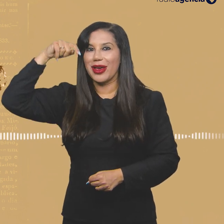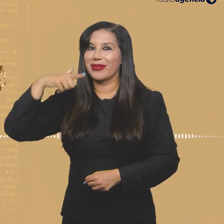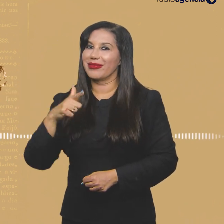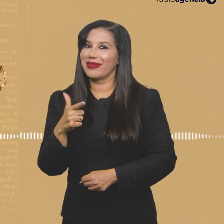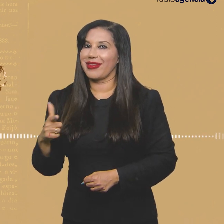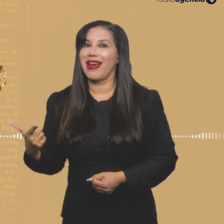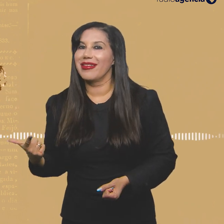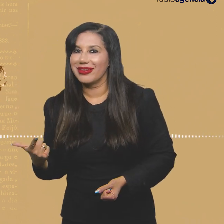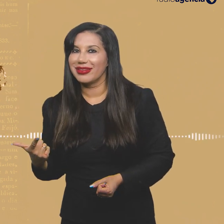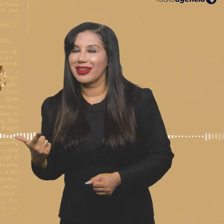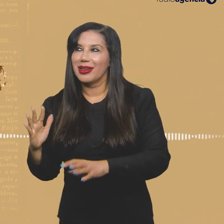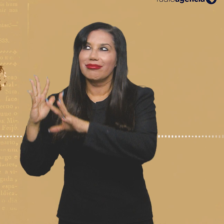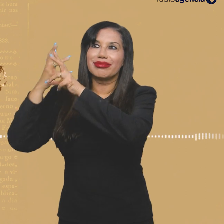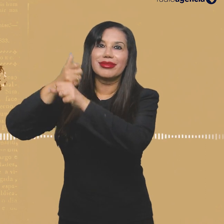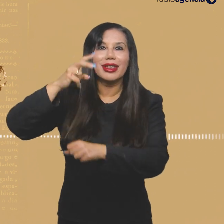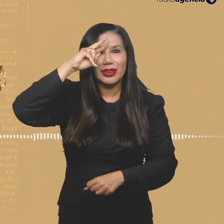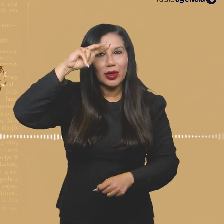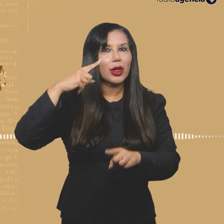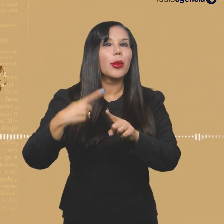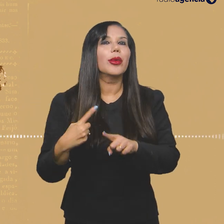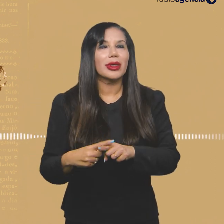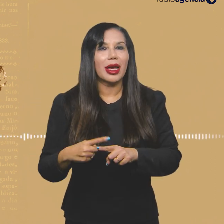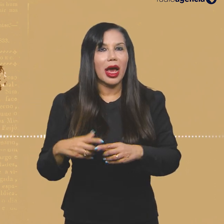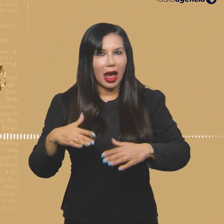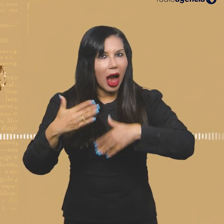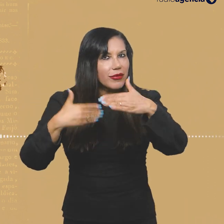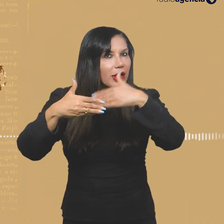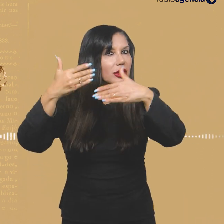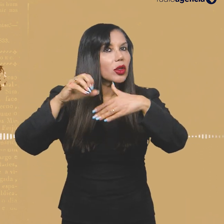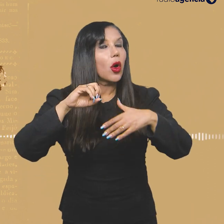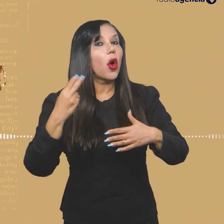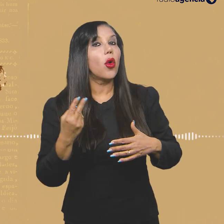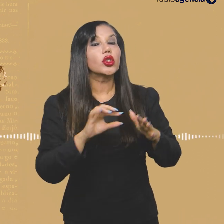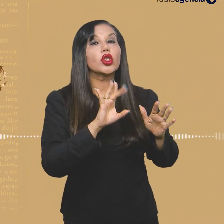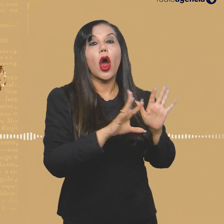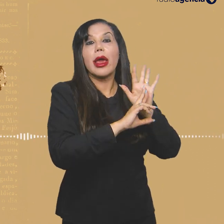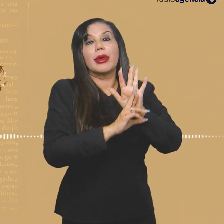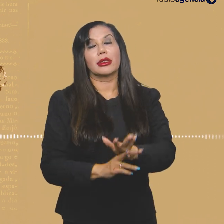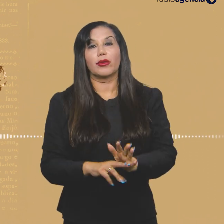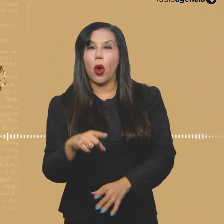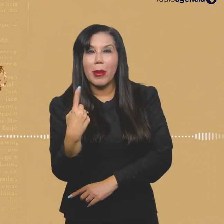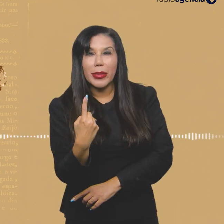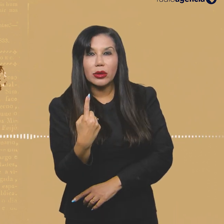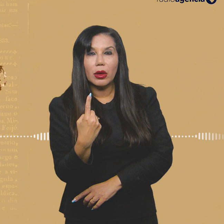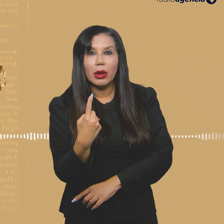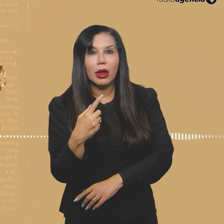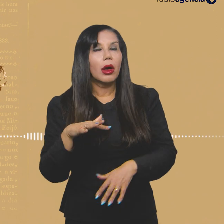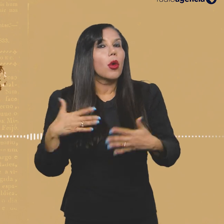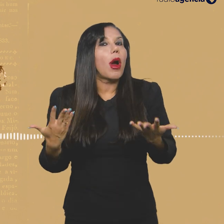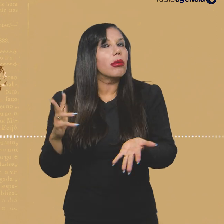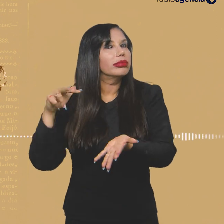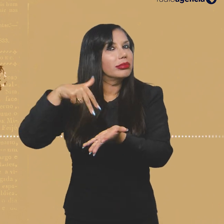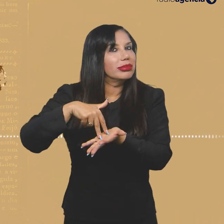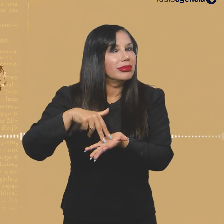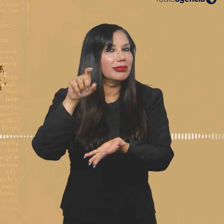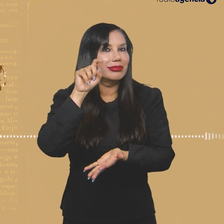pessoas minorizadas historicamente, você acha que realmente a gente está tendo um avanço ou a gente só está tendo uma representatividade? Qual é esse lugar que